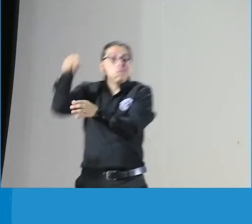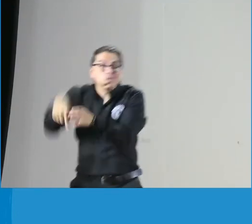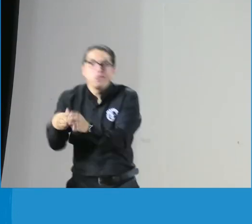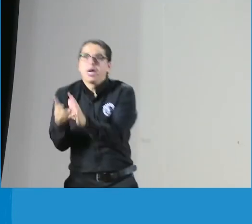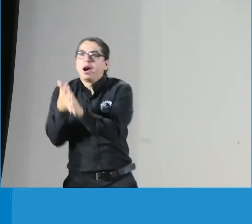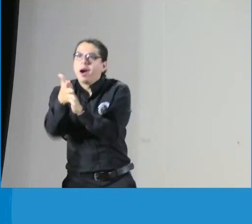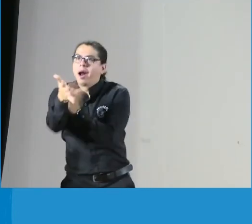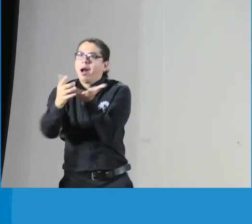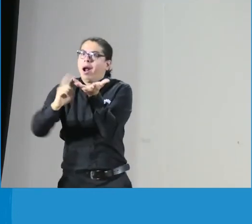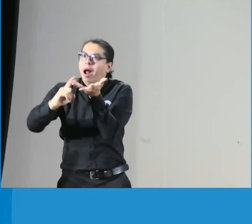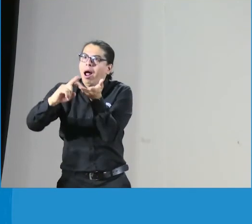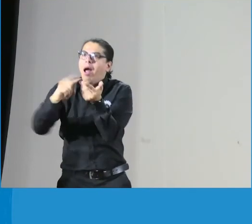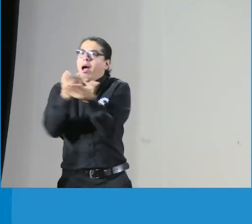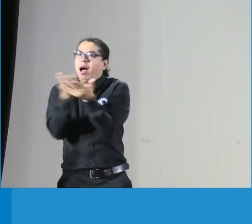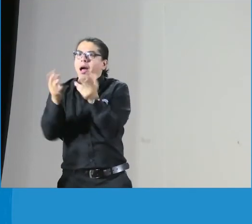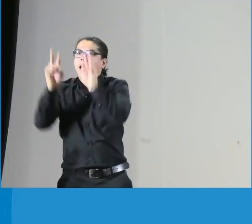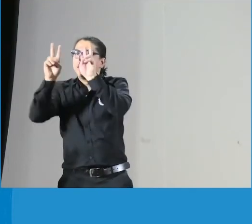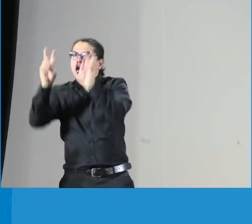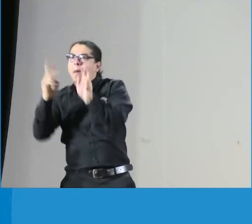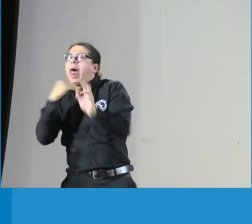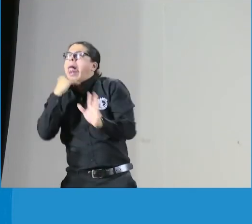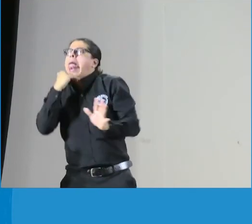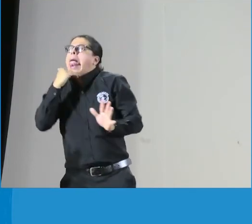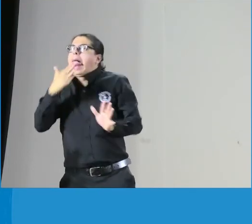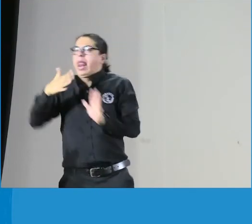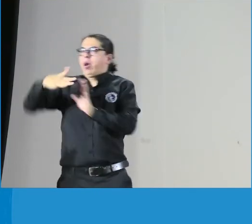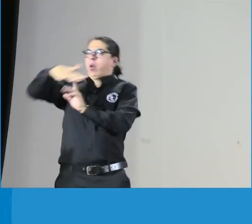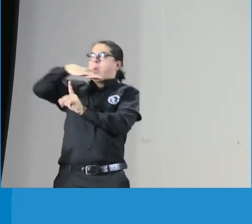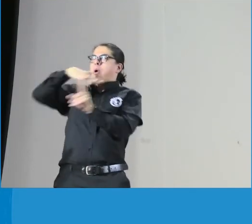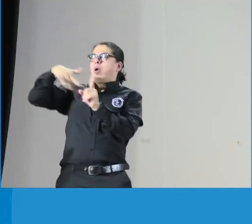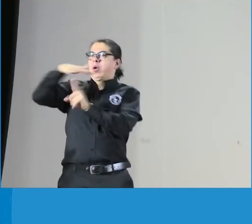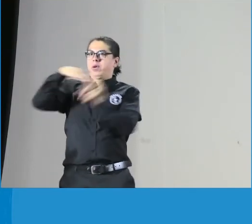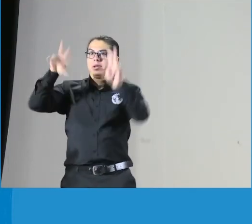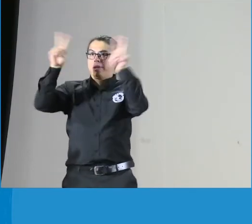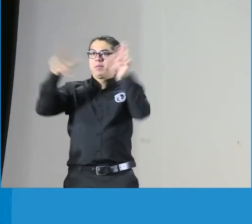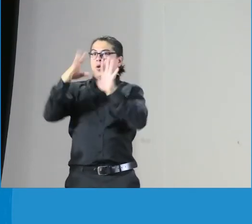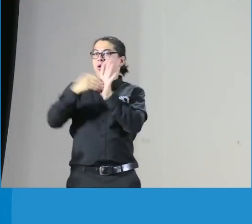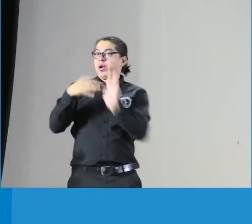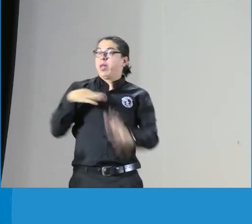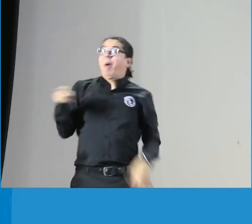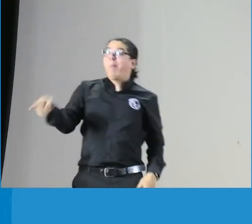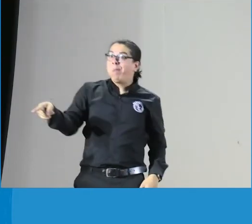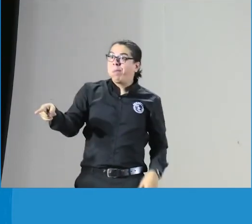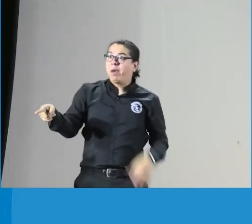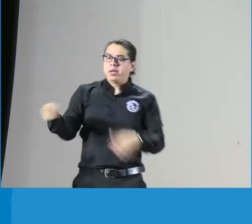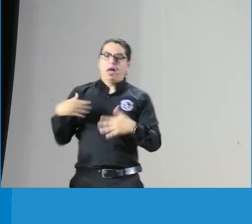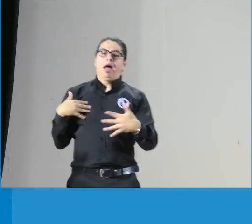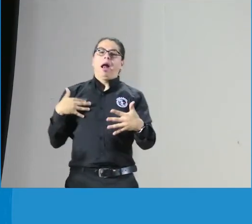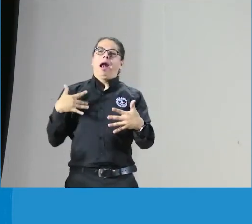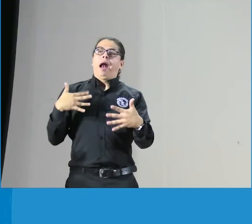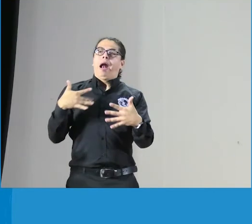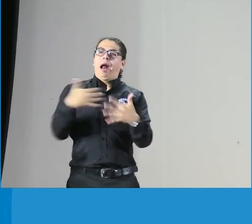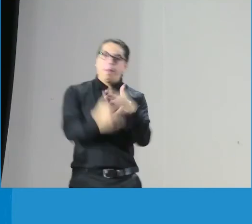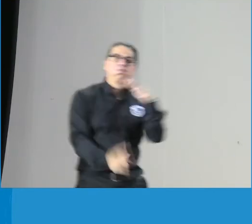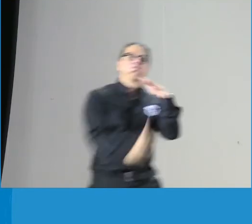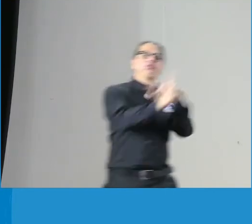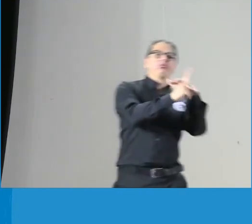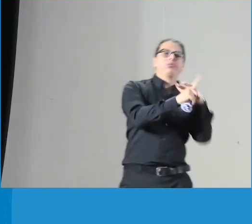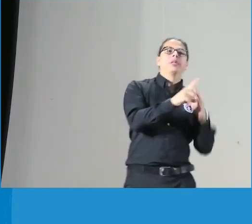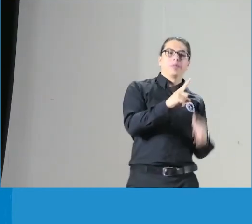FENASCOL lo tiene dentro de sus servicios tiene diferentes temas y allí se habla de diferentes situaciones